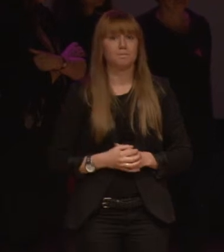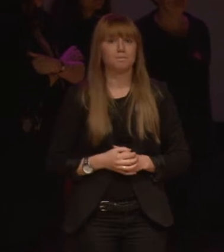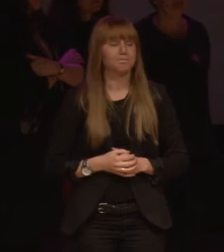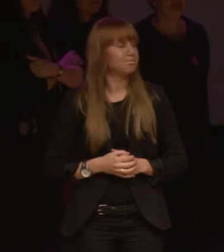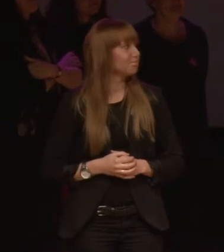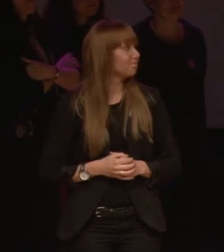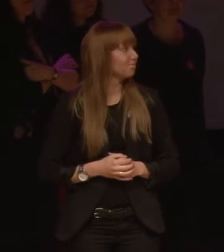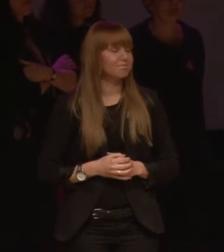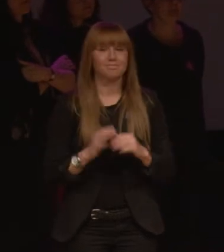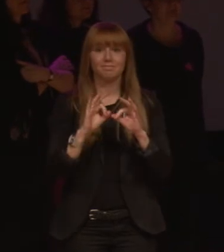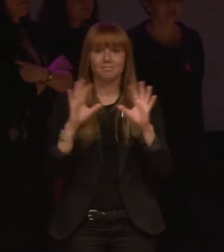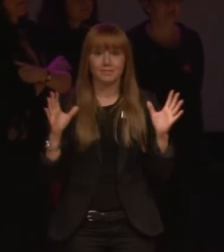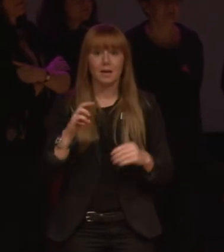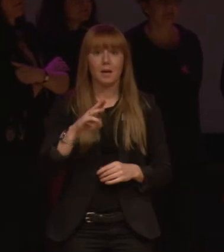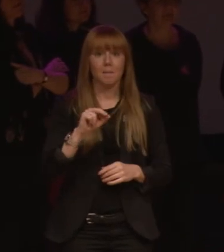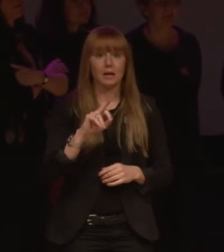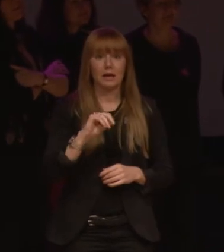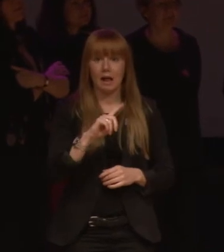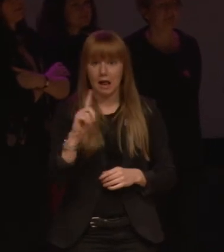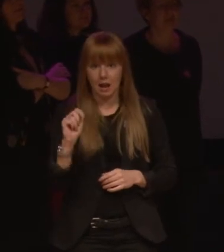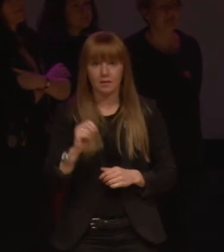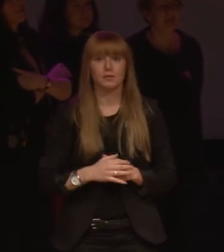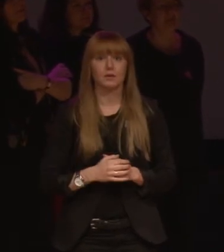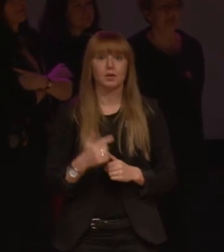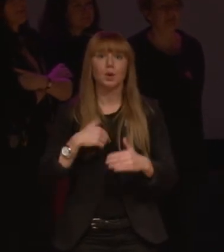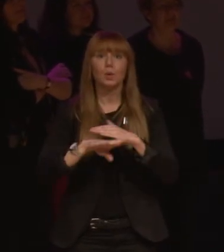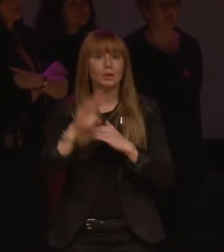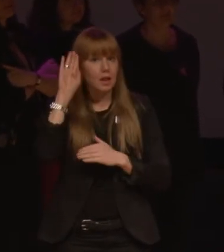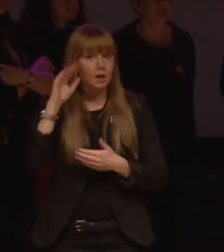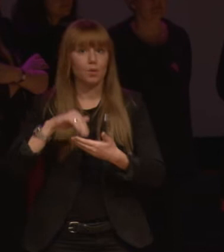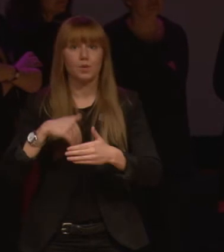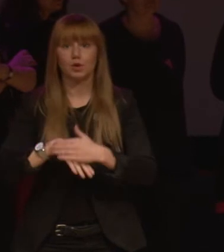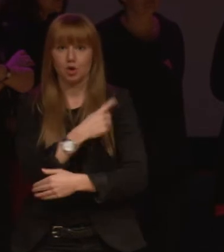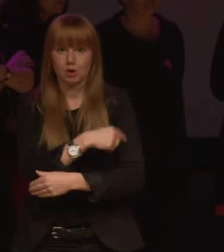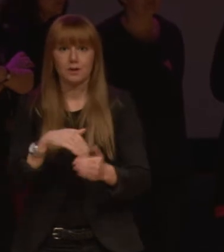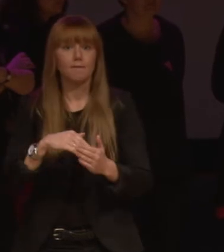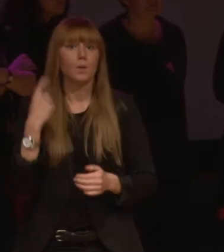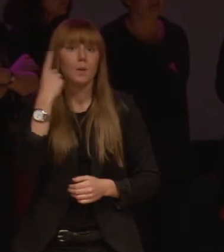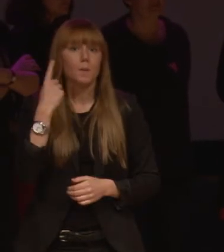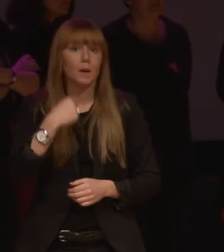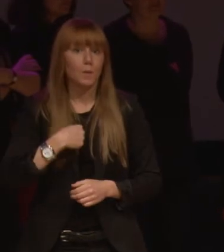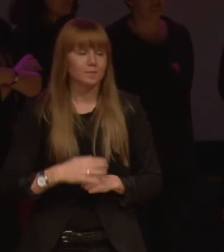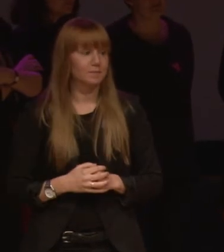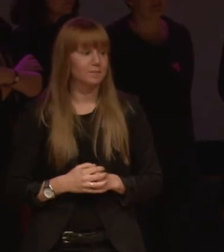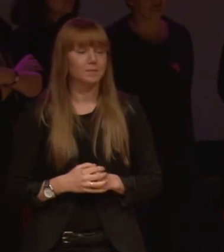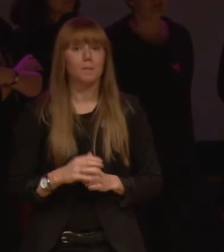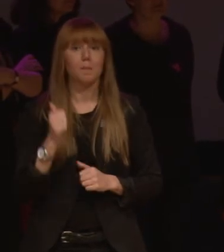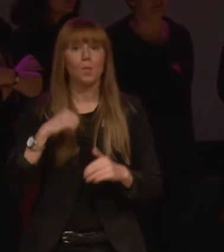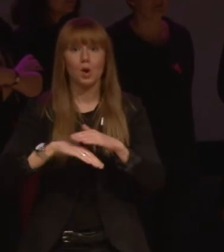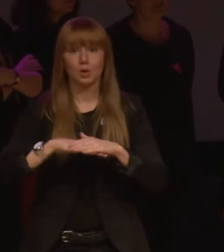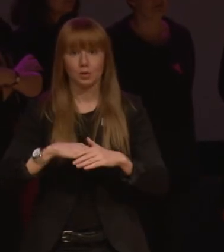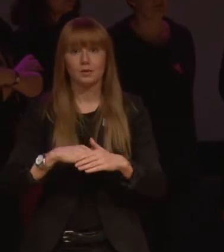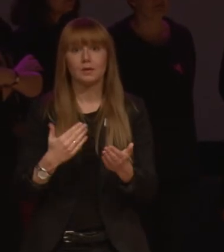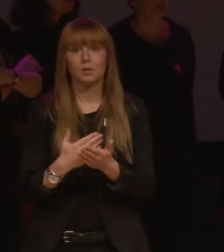Ja, hej. Jag heter Marielle Alvedal och jag är underläkare och undersköterska ifrån Luleå. Jag har en bakgrund inom